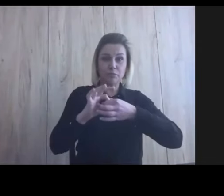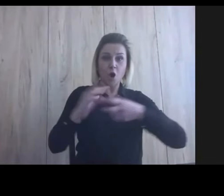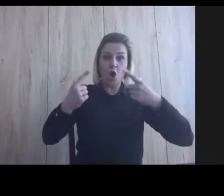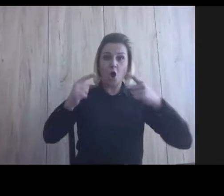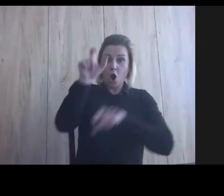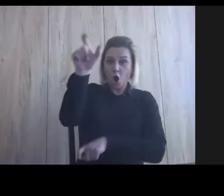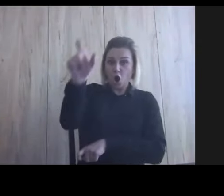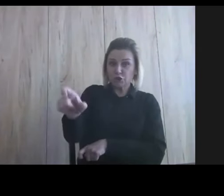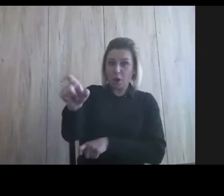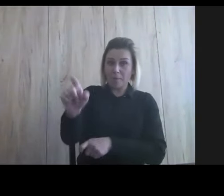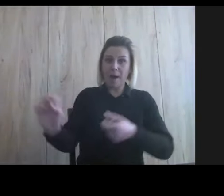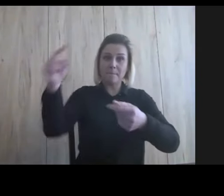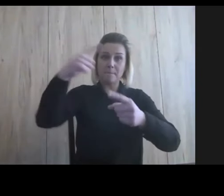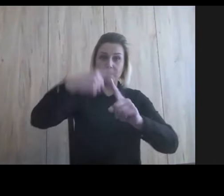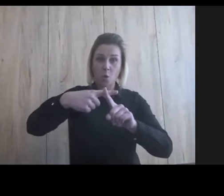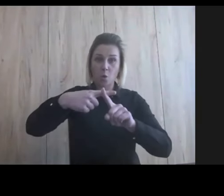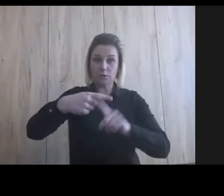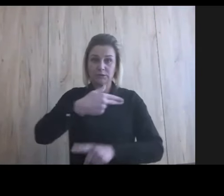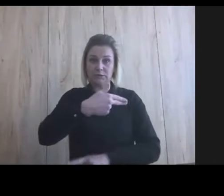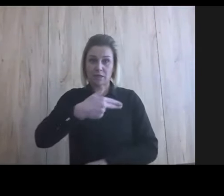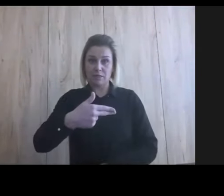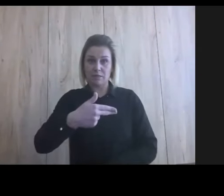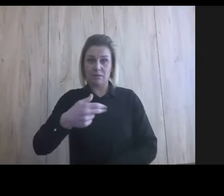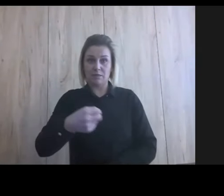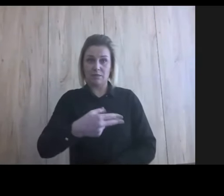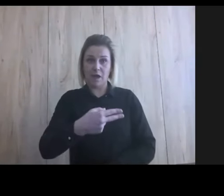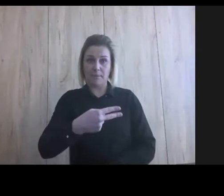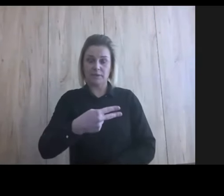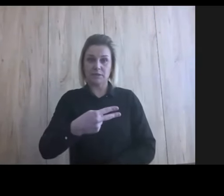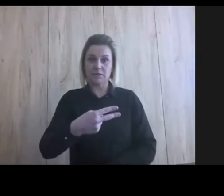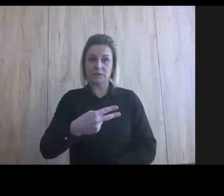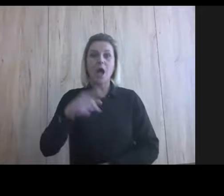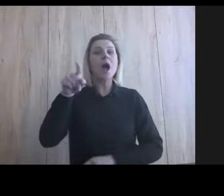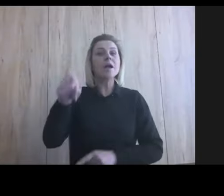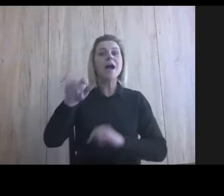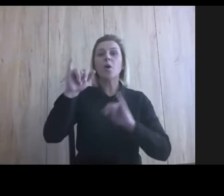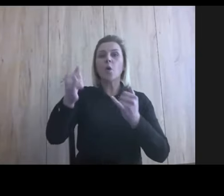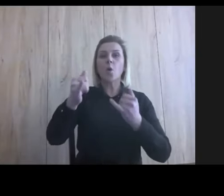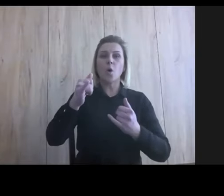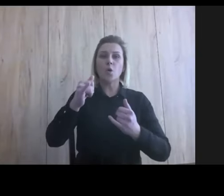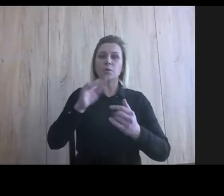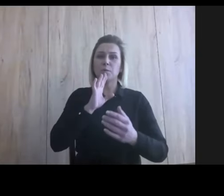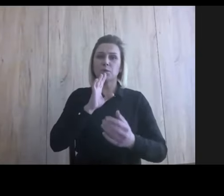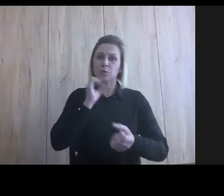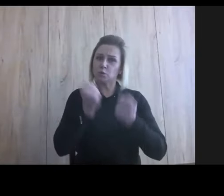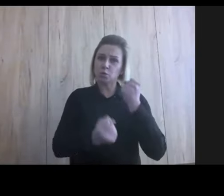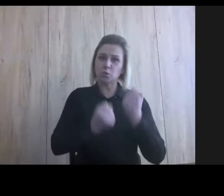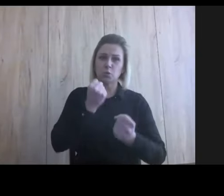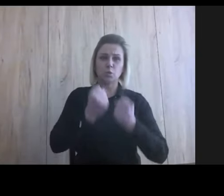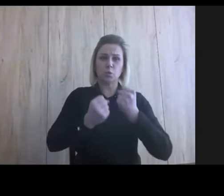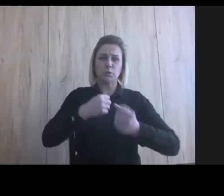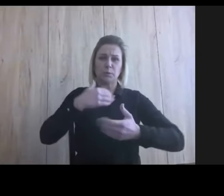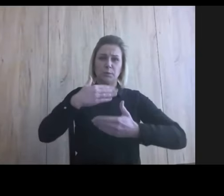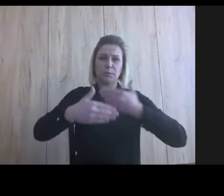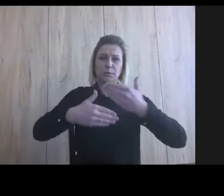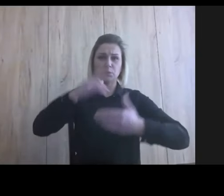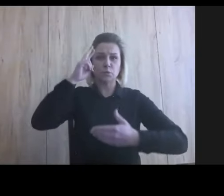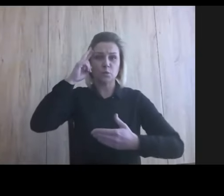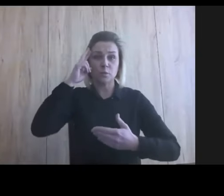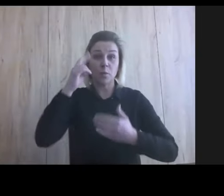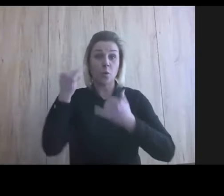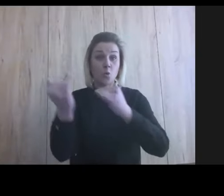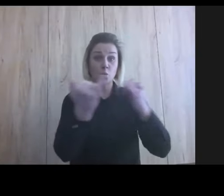napis. Teraz my możemy sobie tylko wyobrazić, jaką drogę musiał przejść, żeby zrozumieć, że są różne mamy.